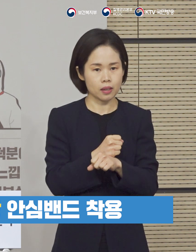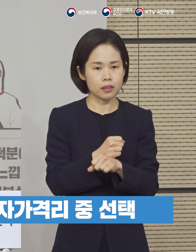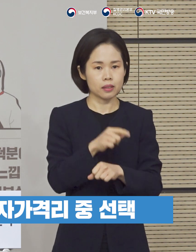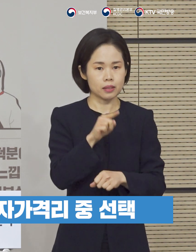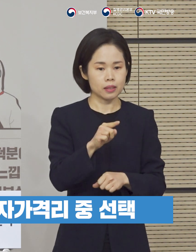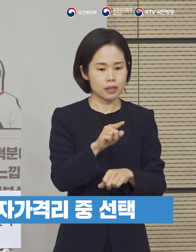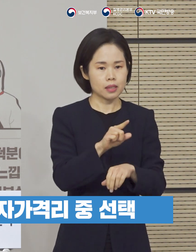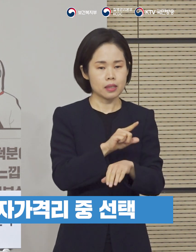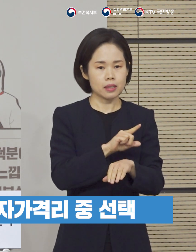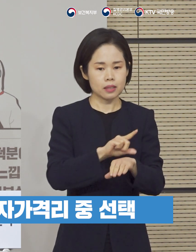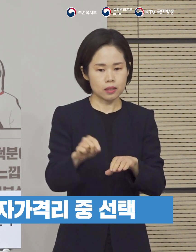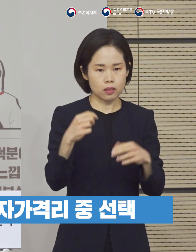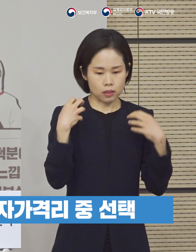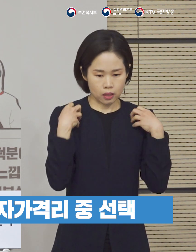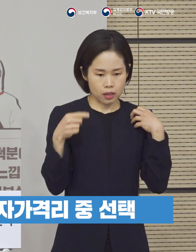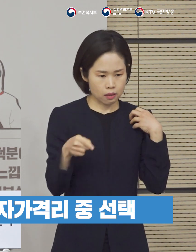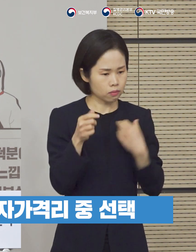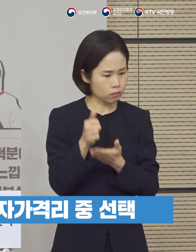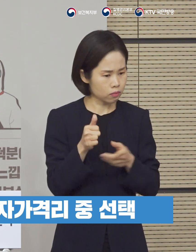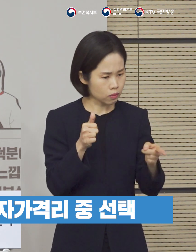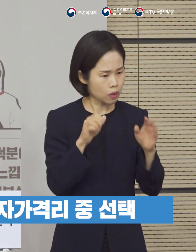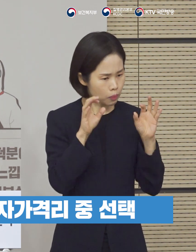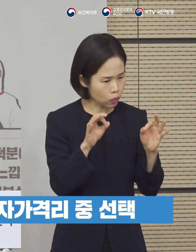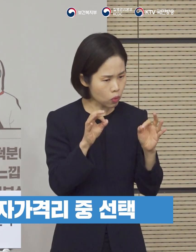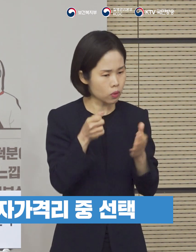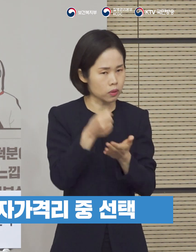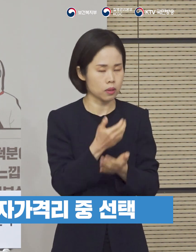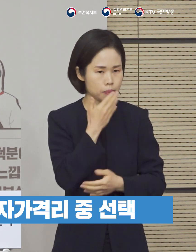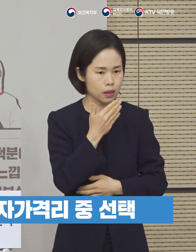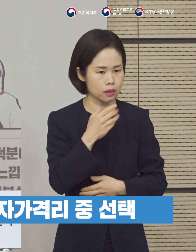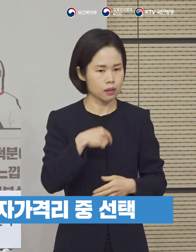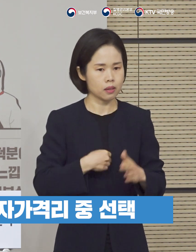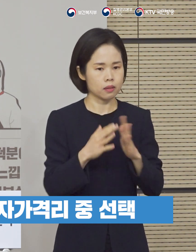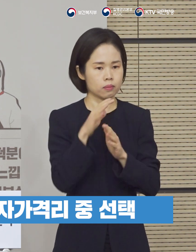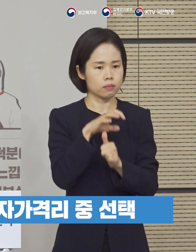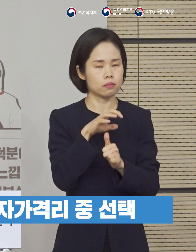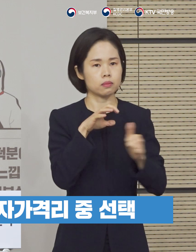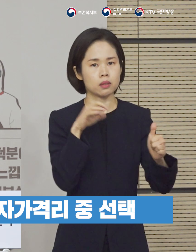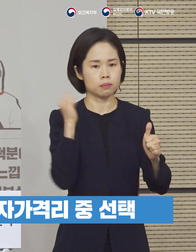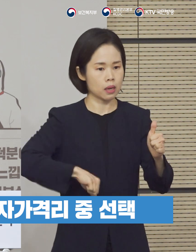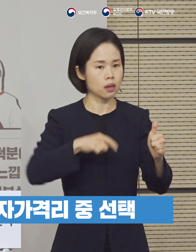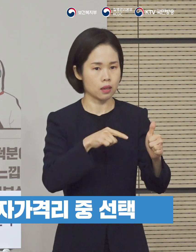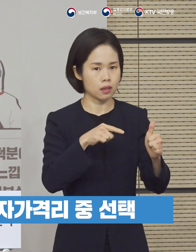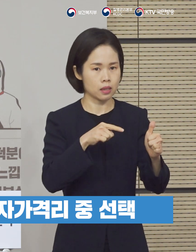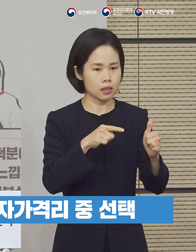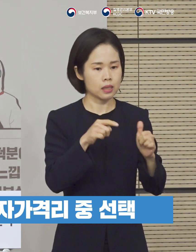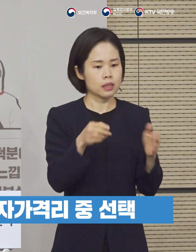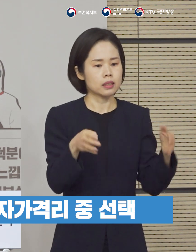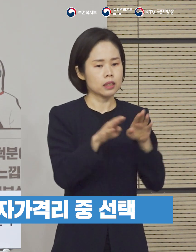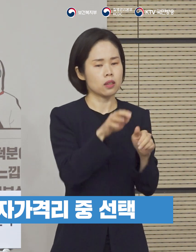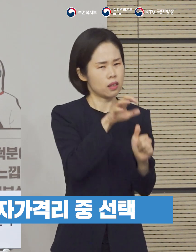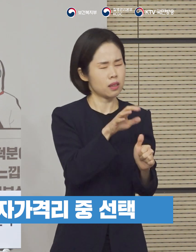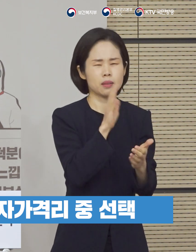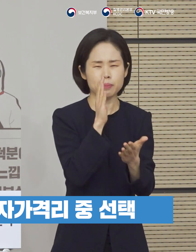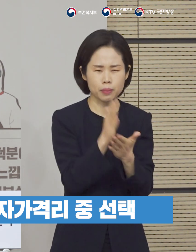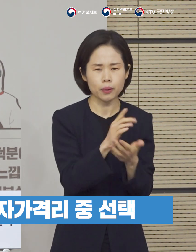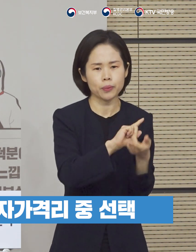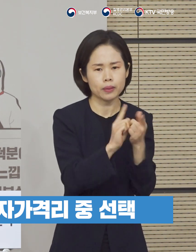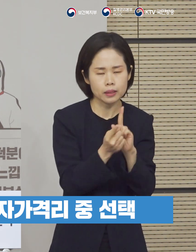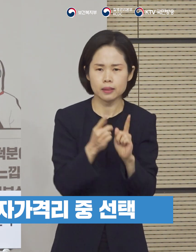자가격리 무단 이탈자에게 해당 지자체 장이 시설격리를 명령을 할 수가 있고 자가격리 무단 이탈자가